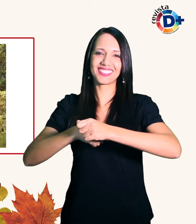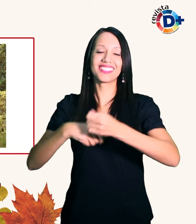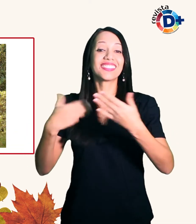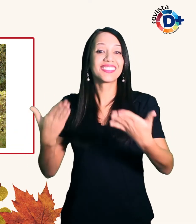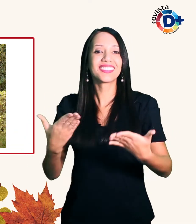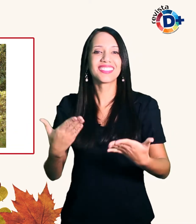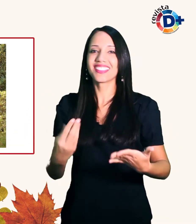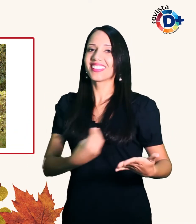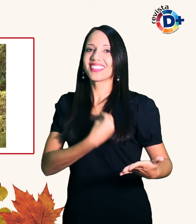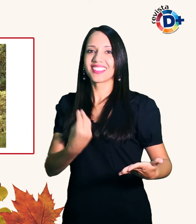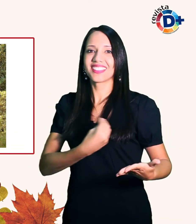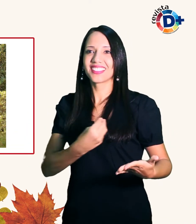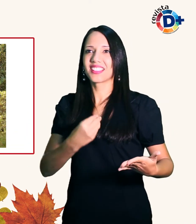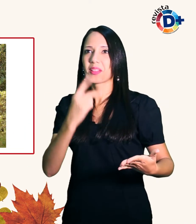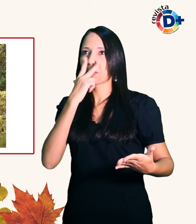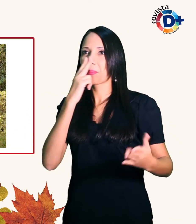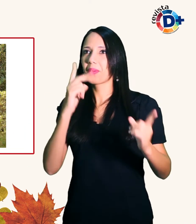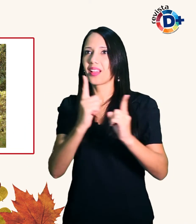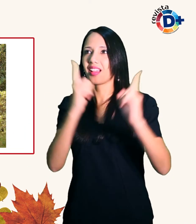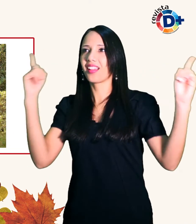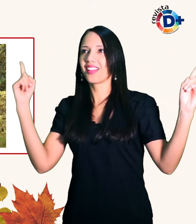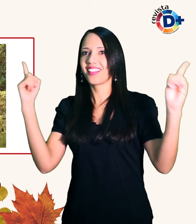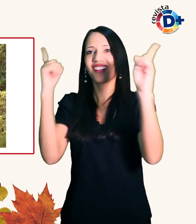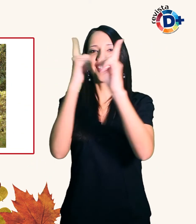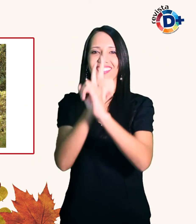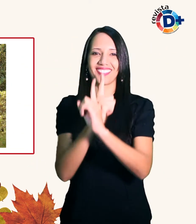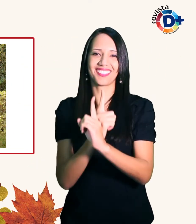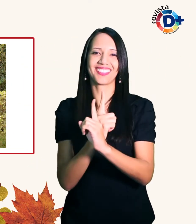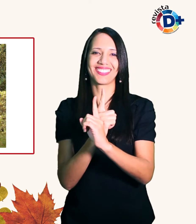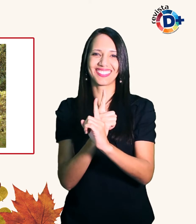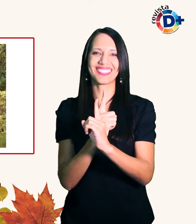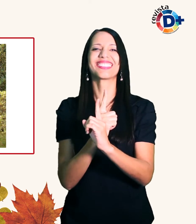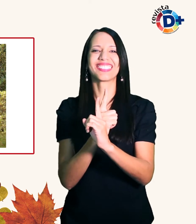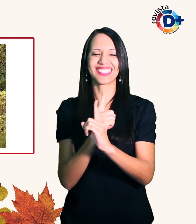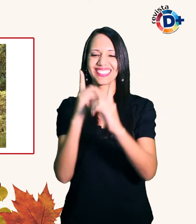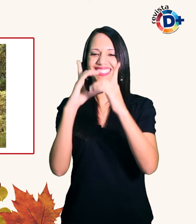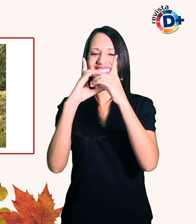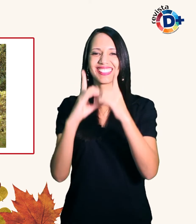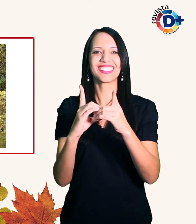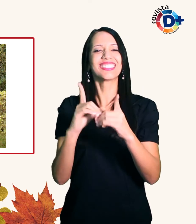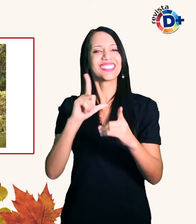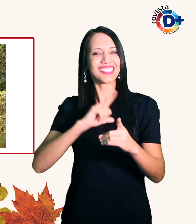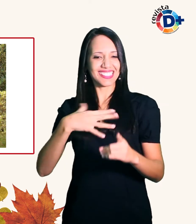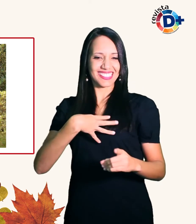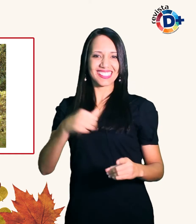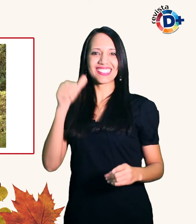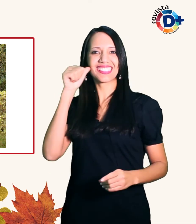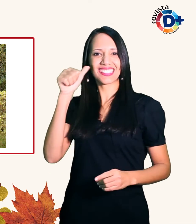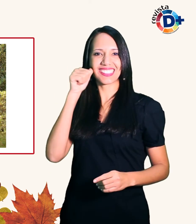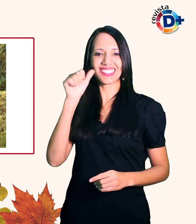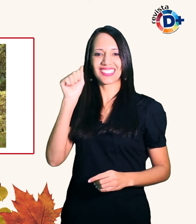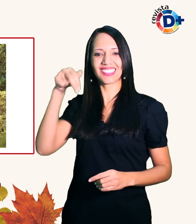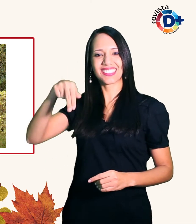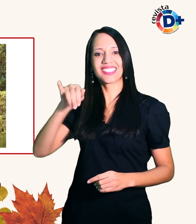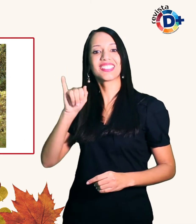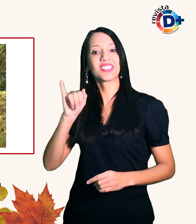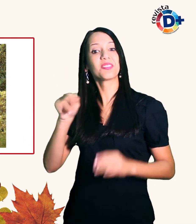seus caminhos se cruzassem novamente O casal tem uma filhinha a Anne e Gabriela não